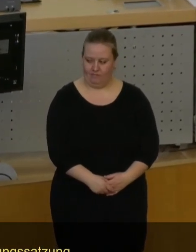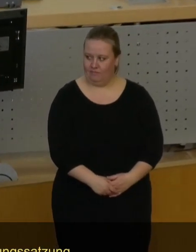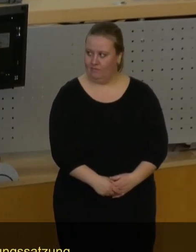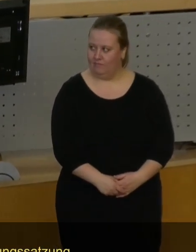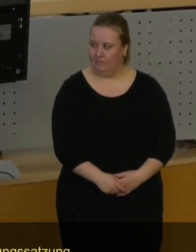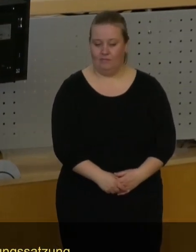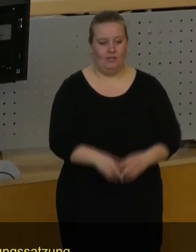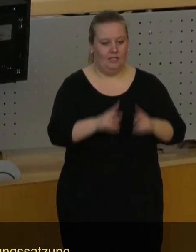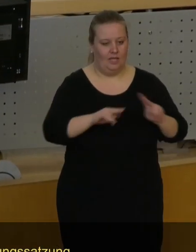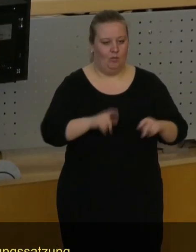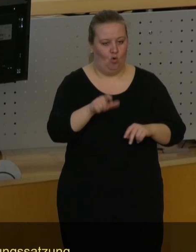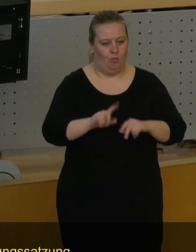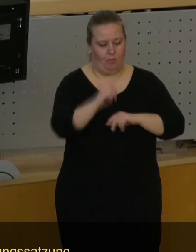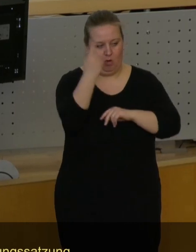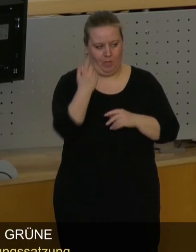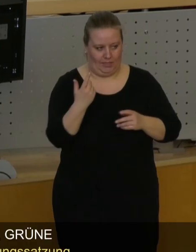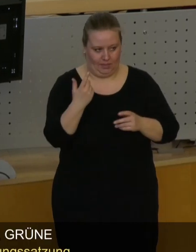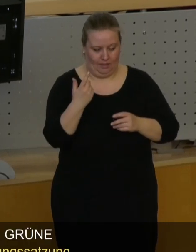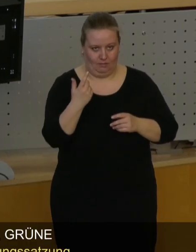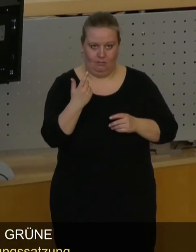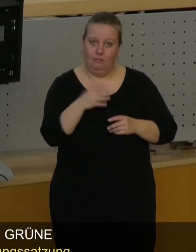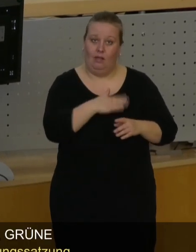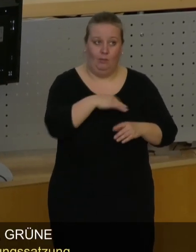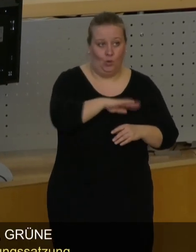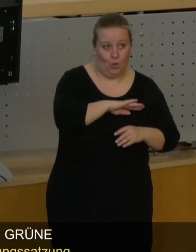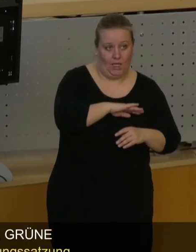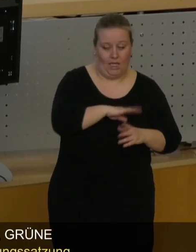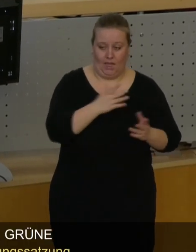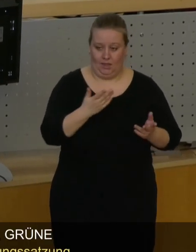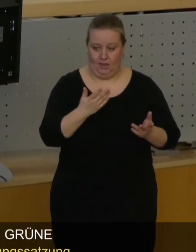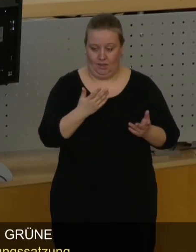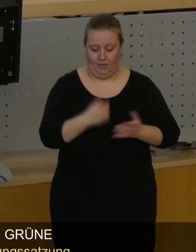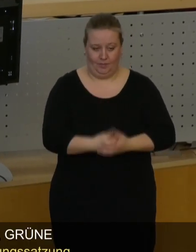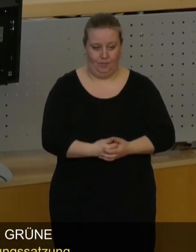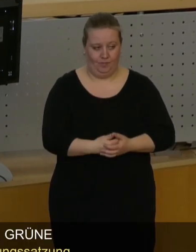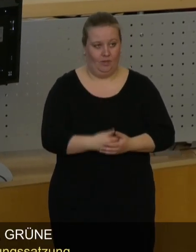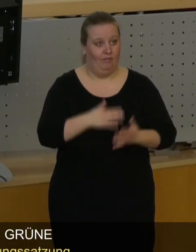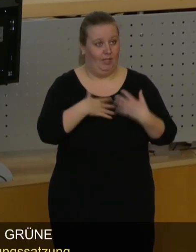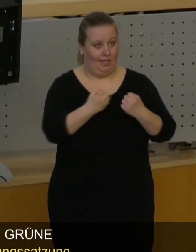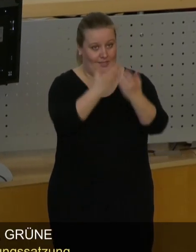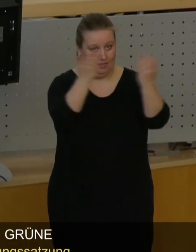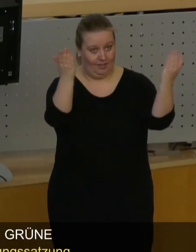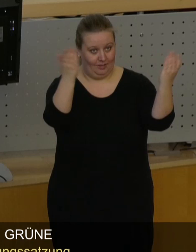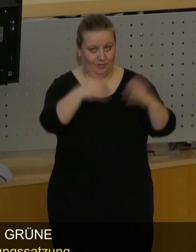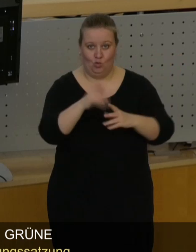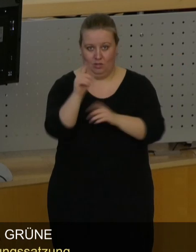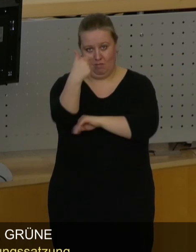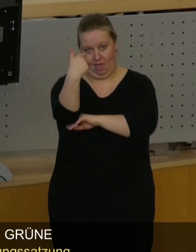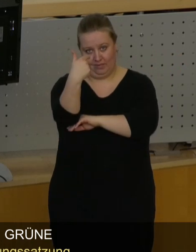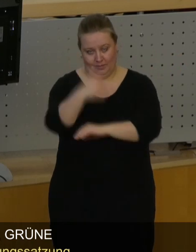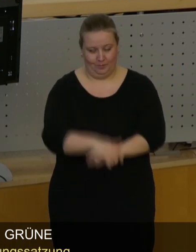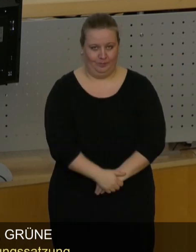Sehr geehrter Herr Oberbürgermeister, liebe Kolleginnen und Kollegen, herrte Gäste auf der Tribüne und im Livestream.